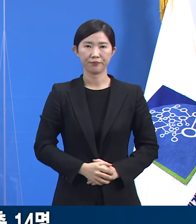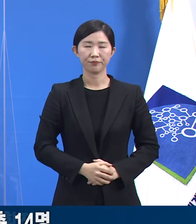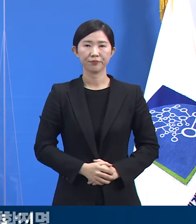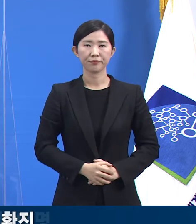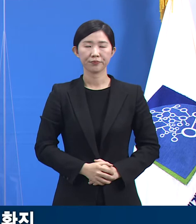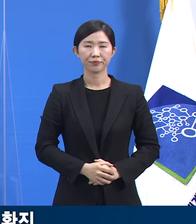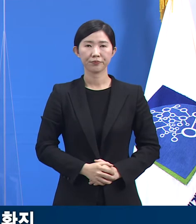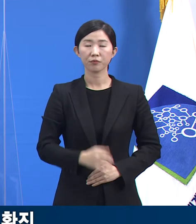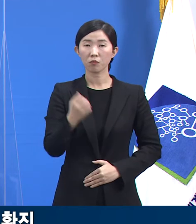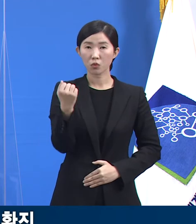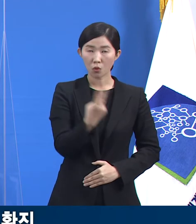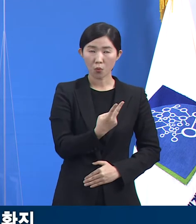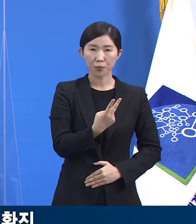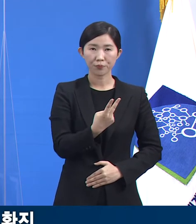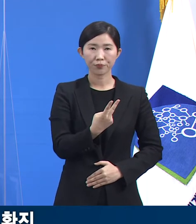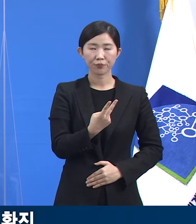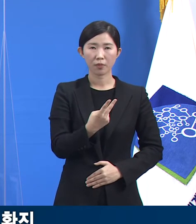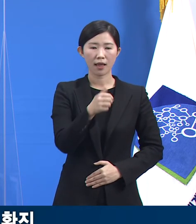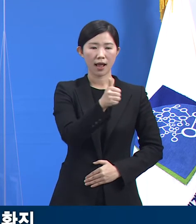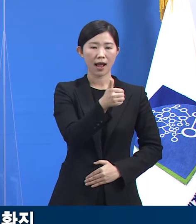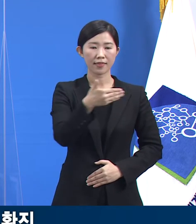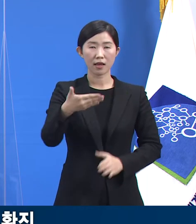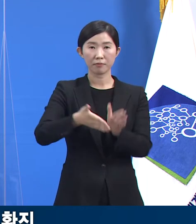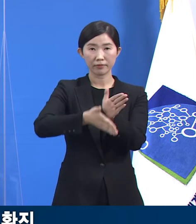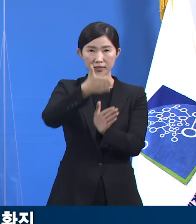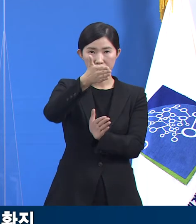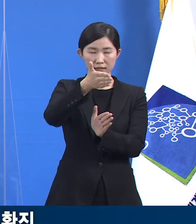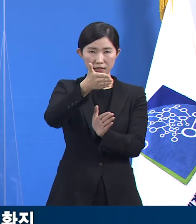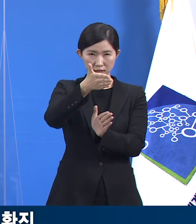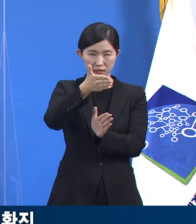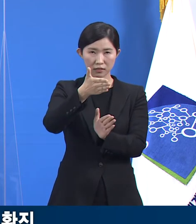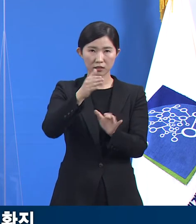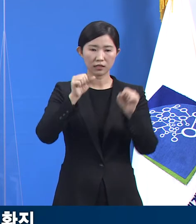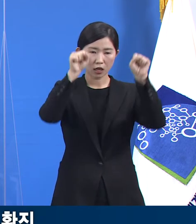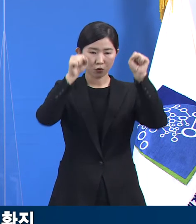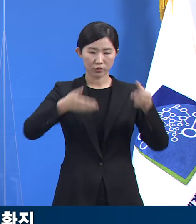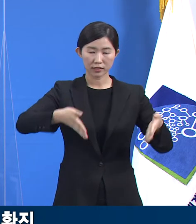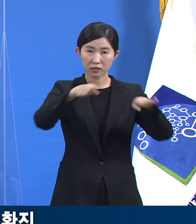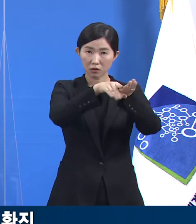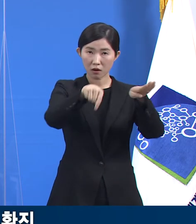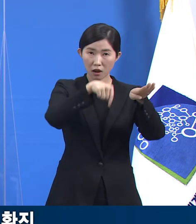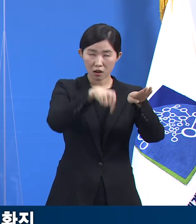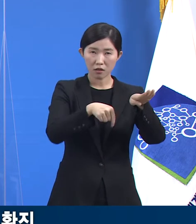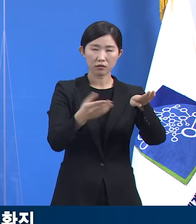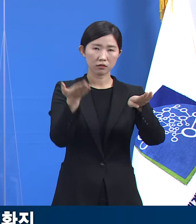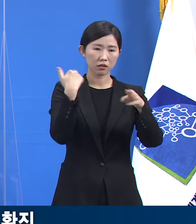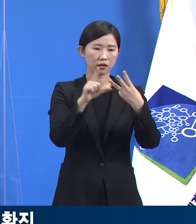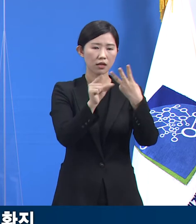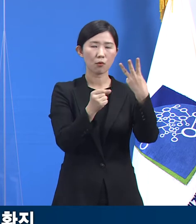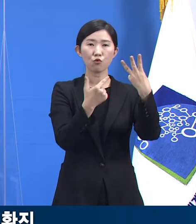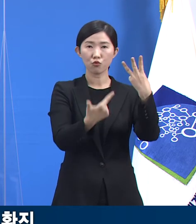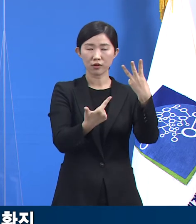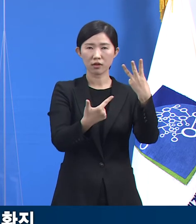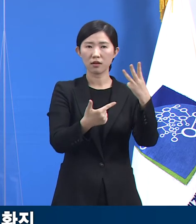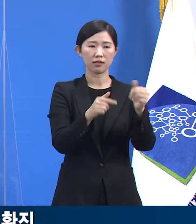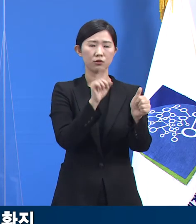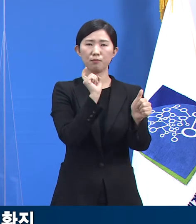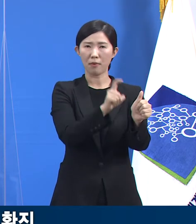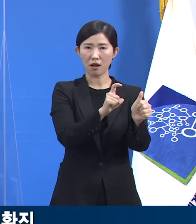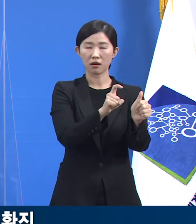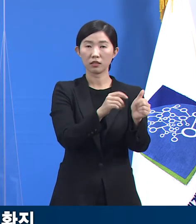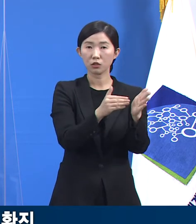또한 한암시 소재 피트니스 센터에서는 지난 6일 1명이 최초 확진 판정을 받은 이후